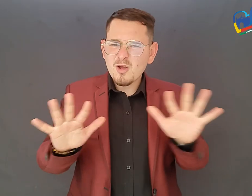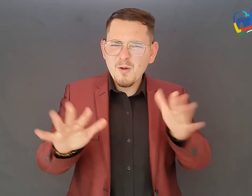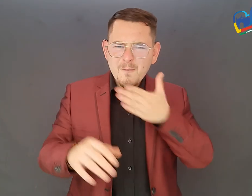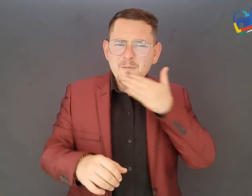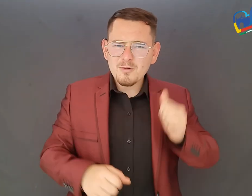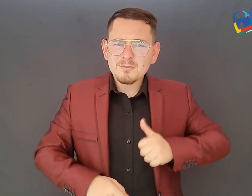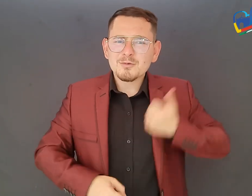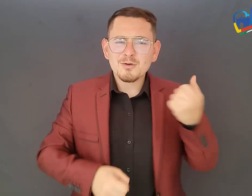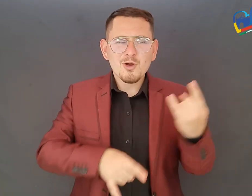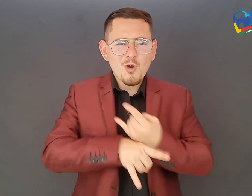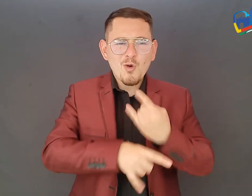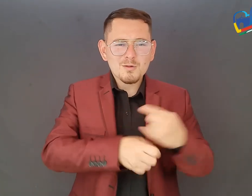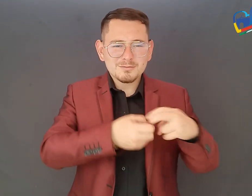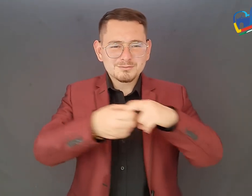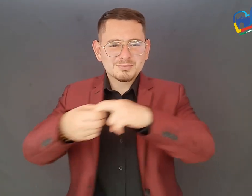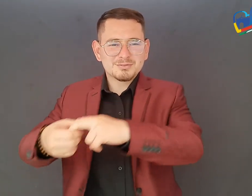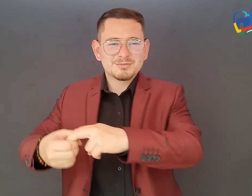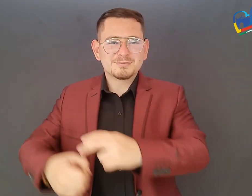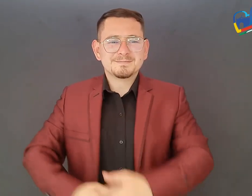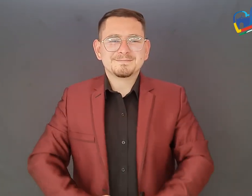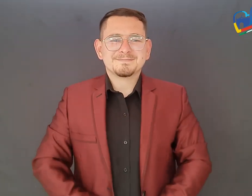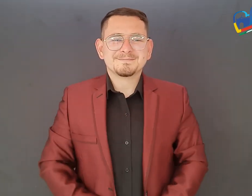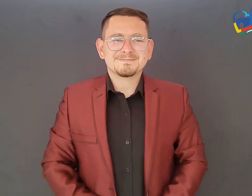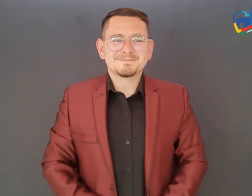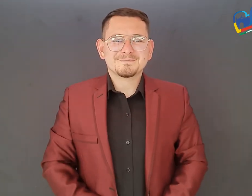LANEL MICHAEL BAST. Y la Las